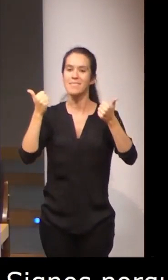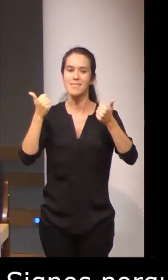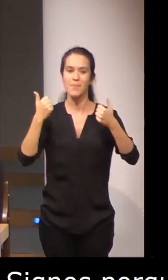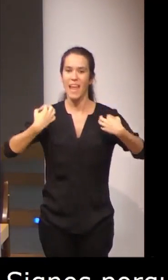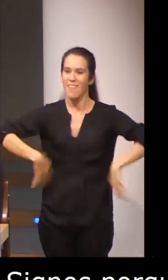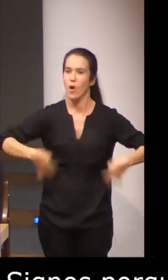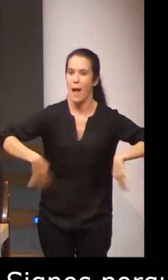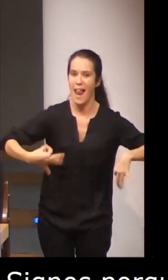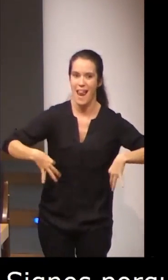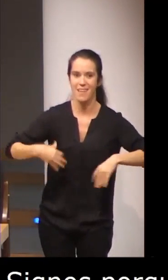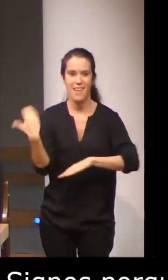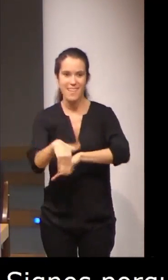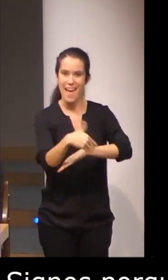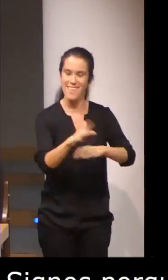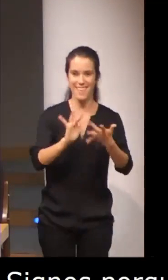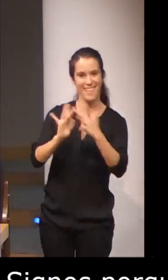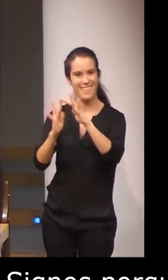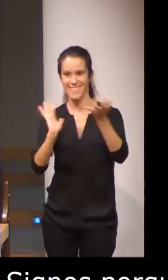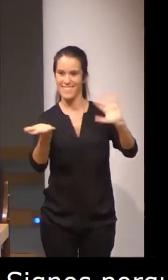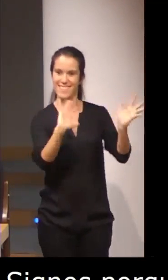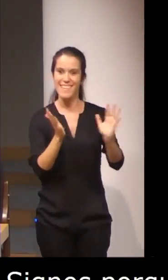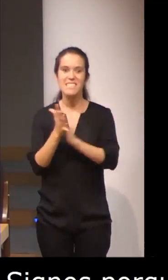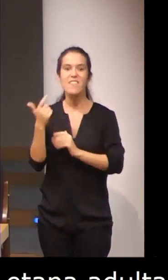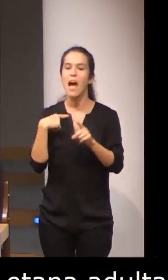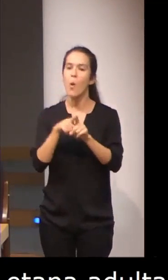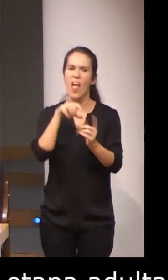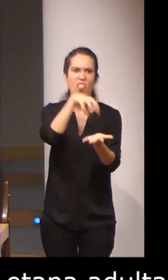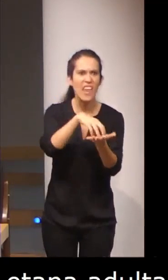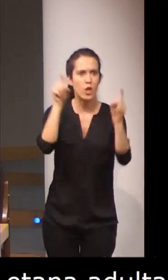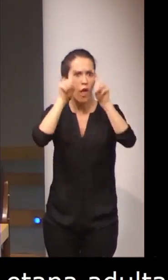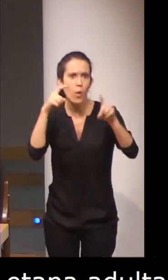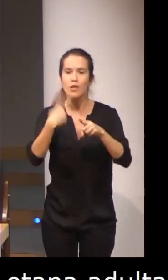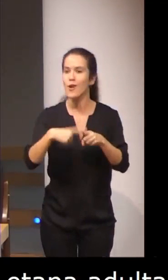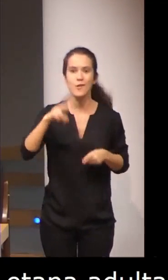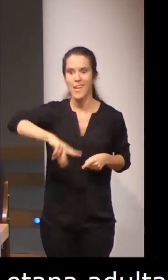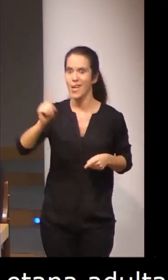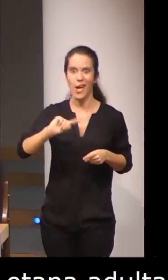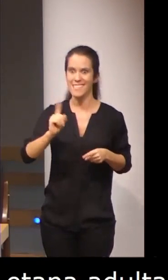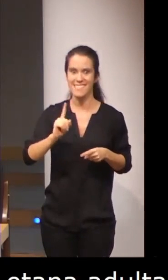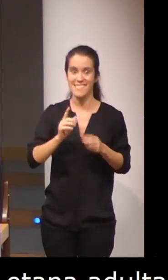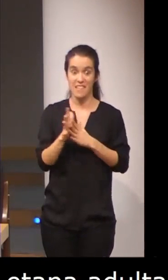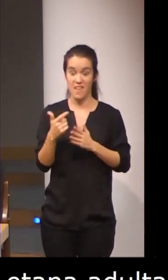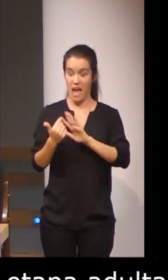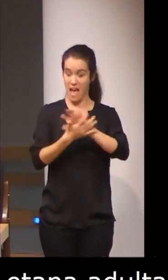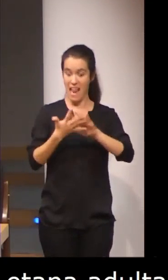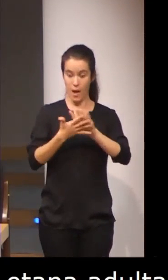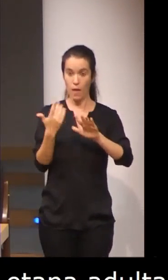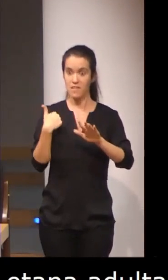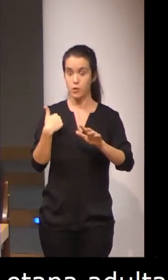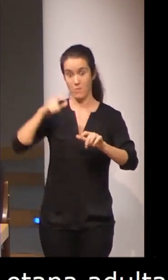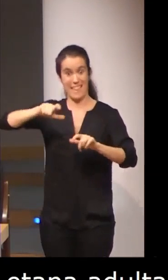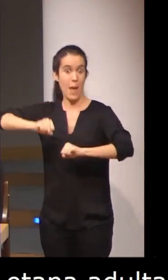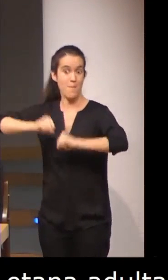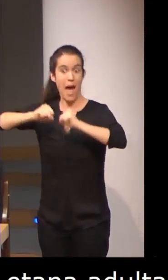dentro de lo que son centros educativos. de esa manera la lengua de signos de estas personas